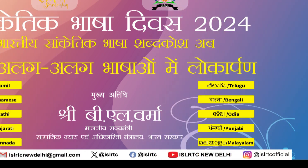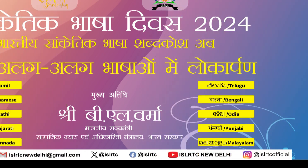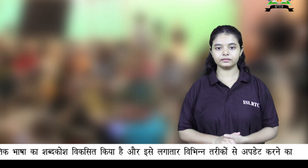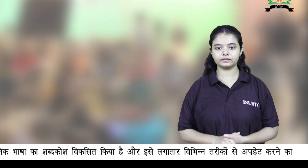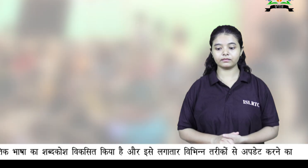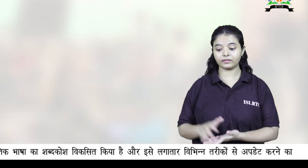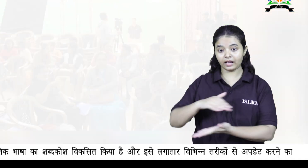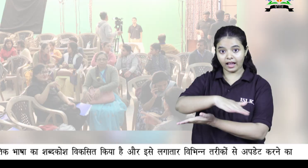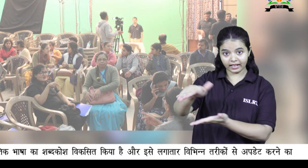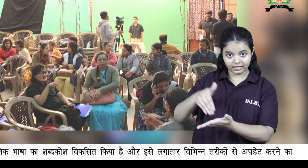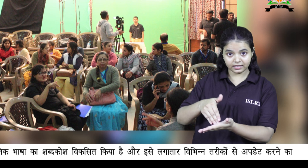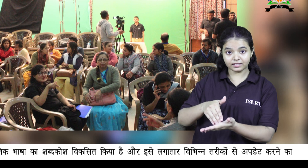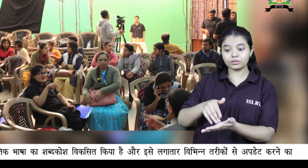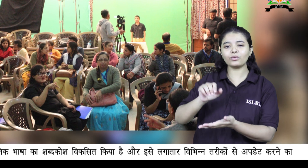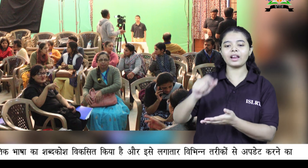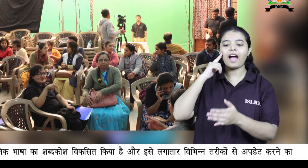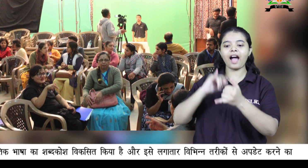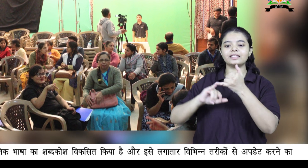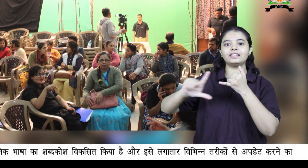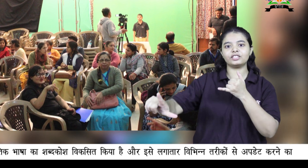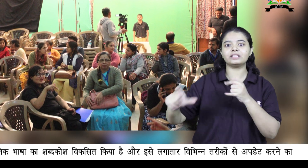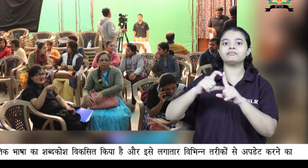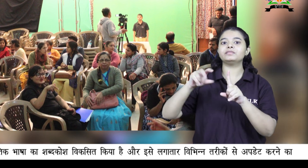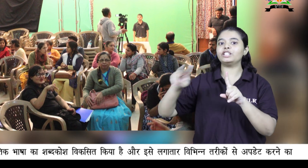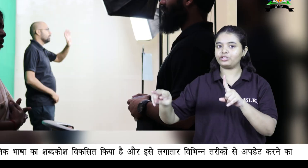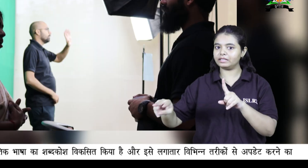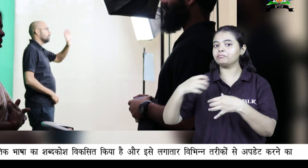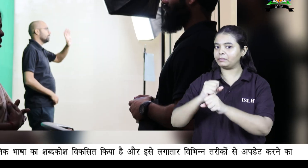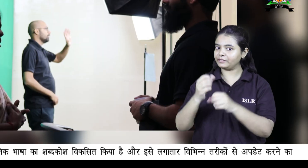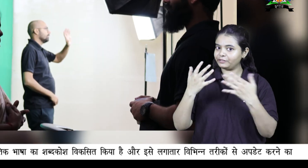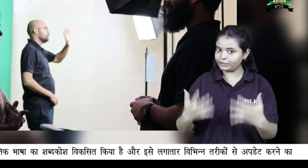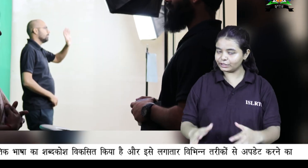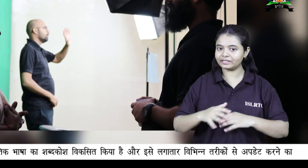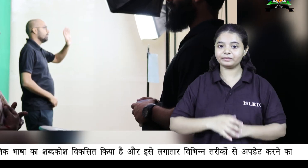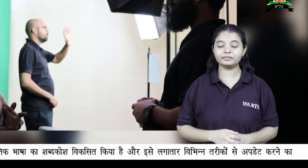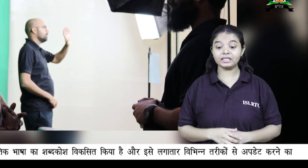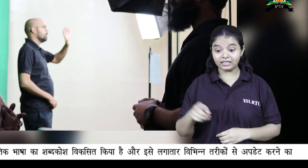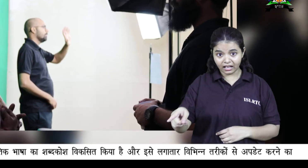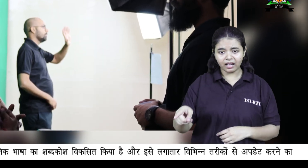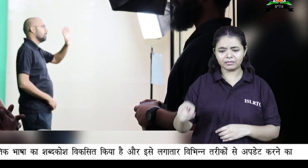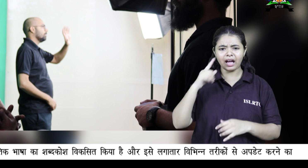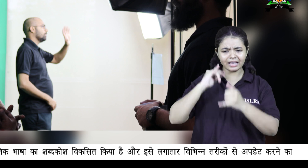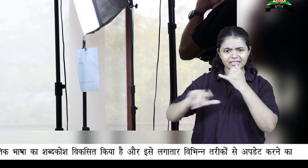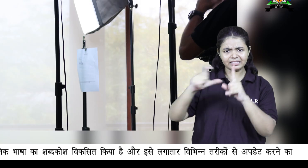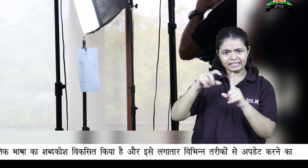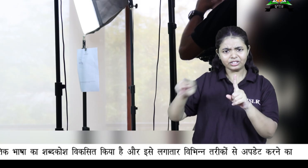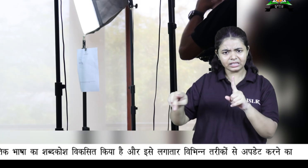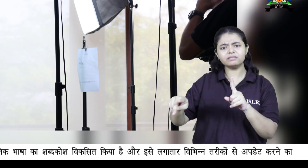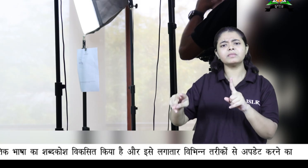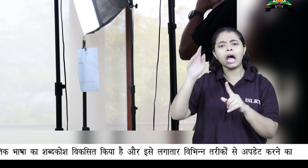आईये सेलारटीसी ने भारतिय सांकेतिक भाषा का शब्द कोश विकसित किया है और इसे लगातार विभिन्न